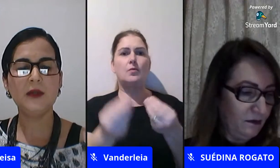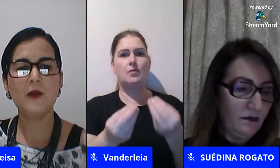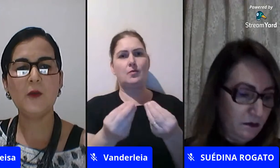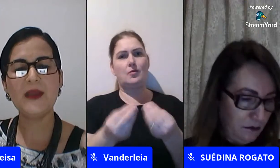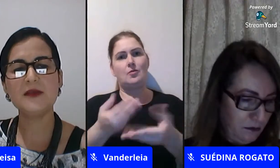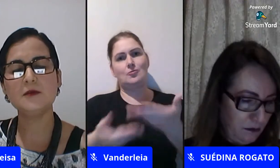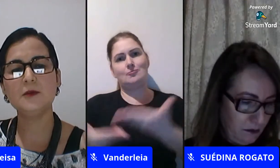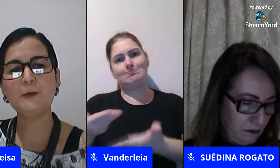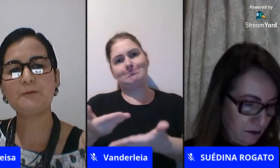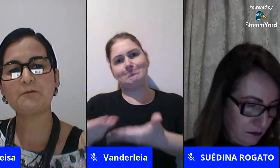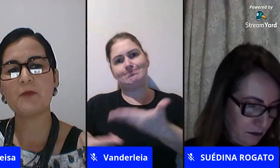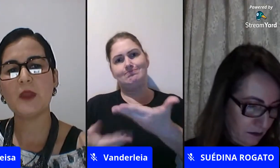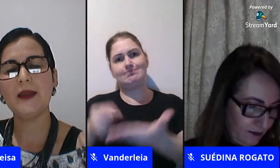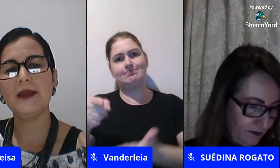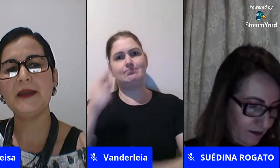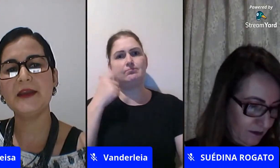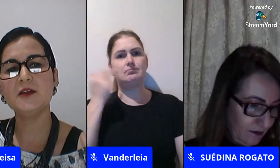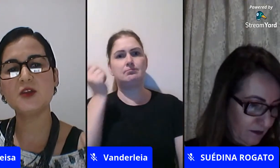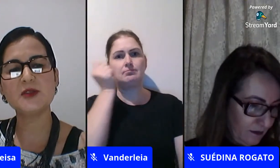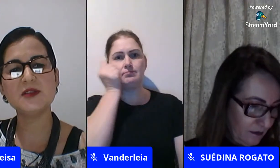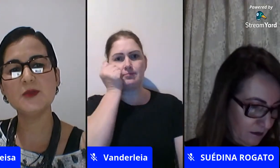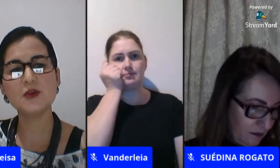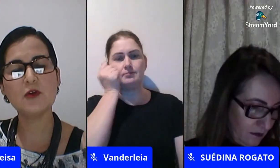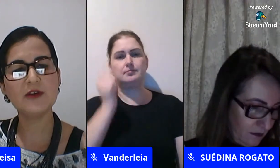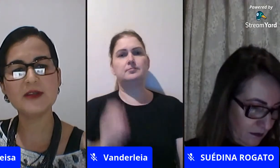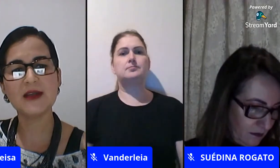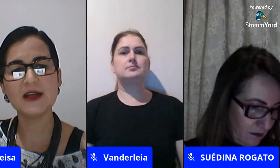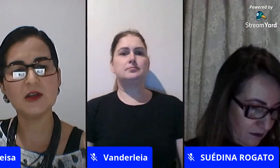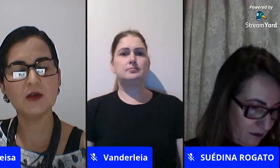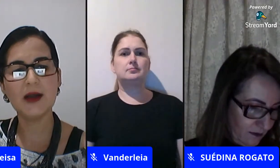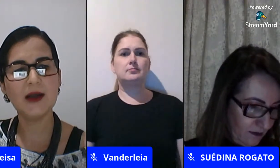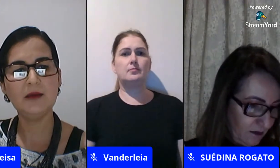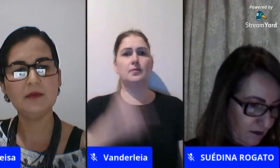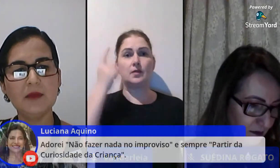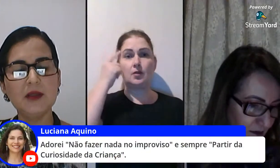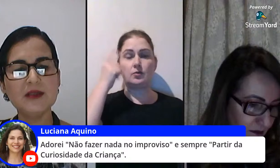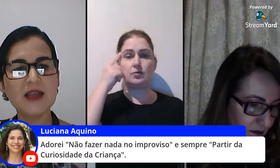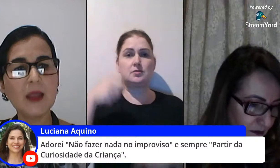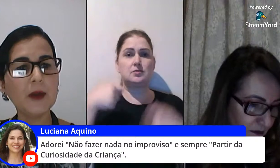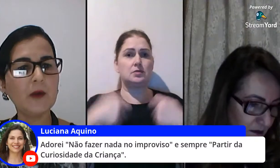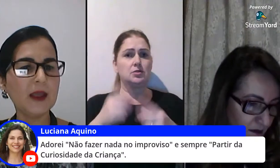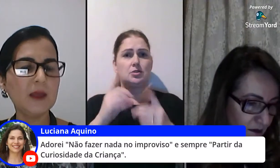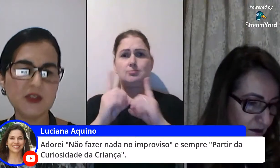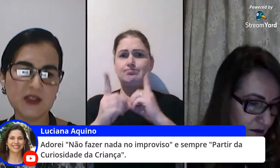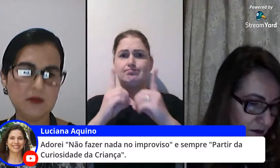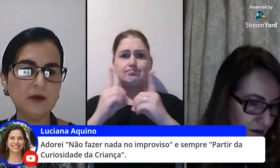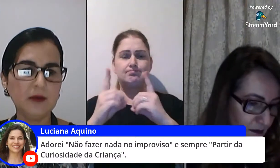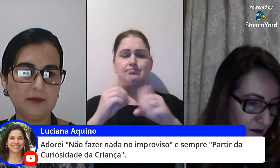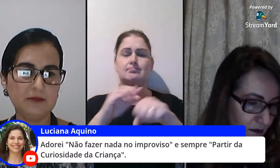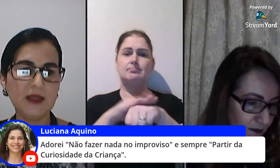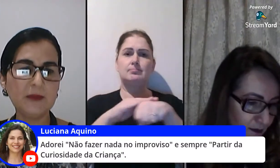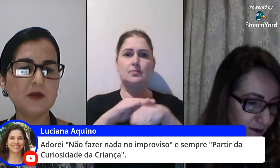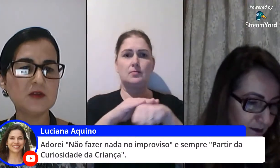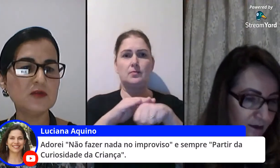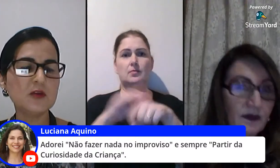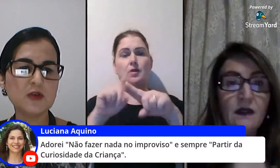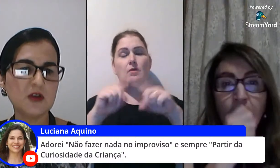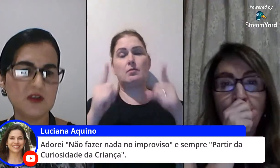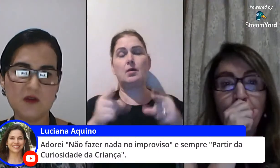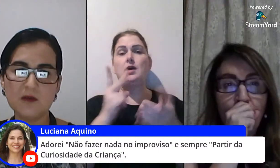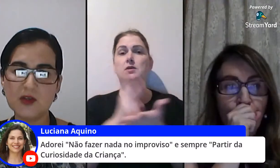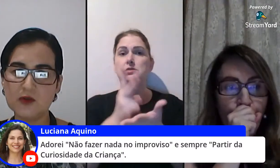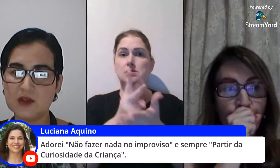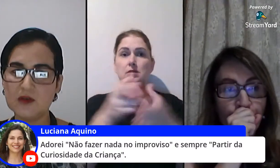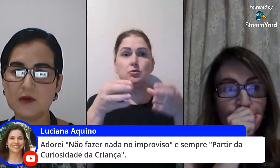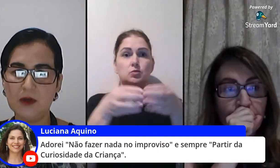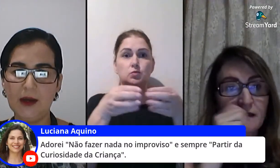então eu penso que nós precisamos conversar de alugar e sempre com a equipe gestora porque nós não somos